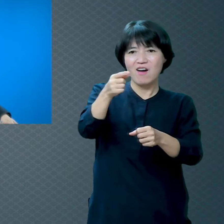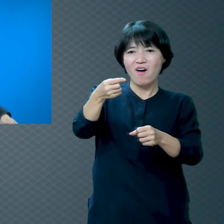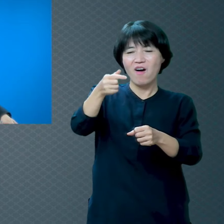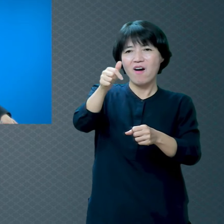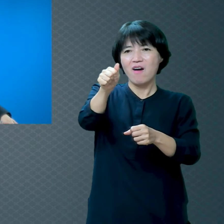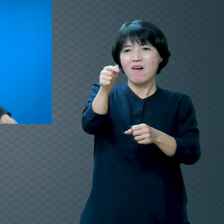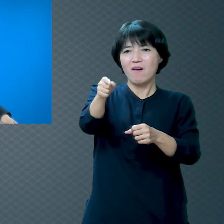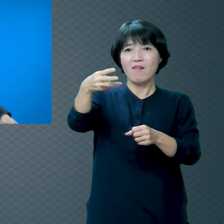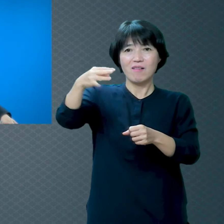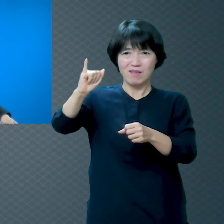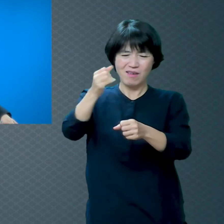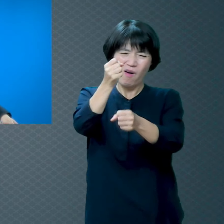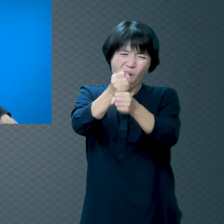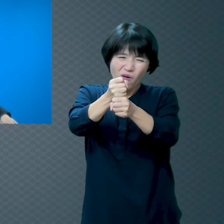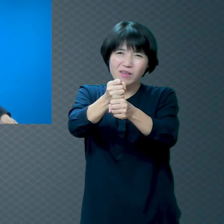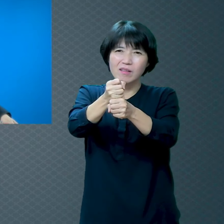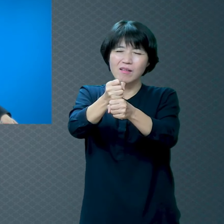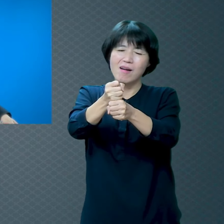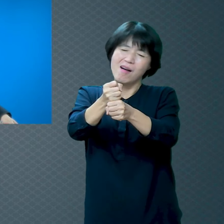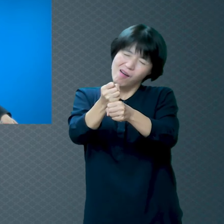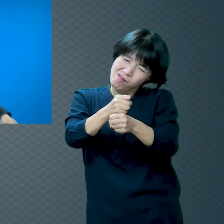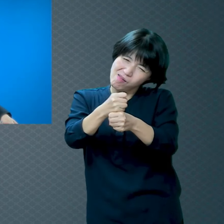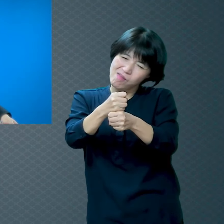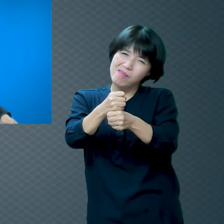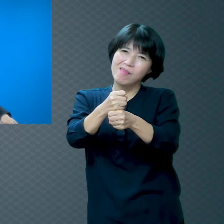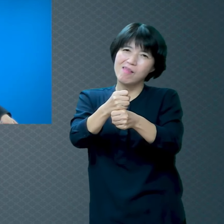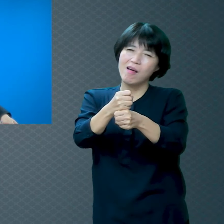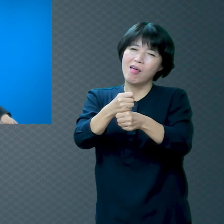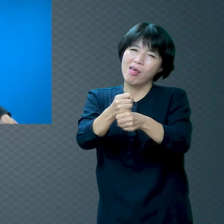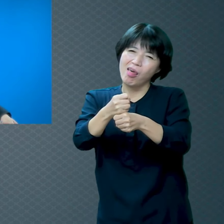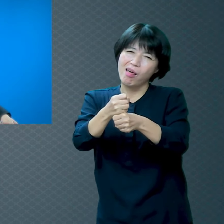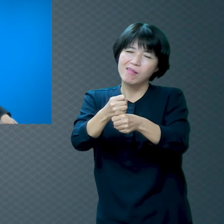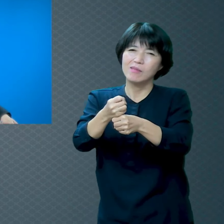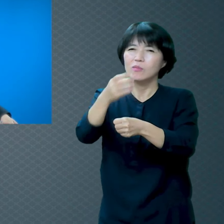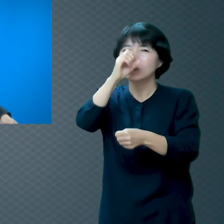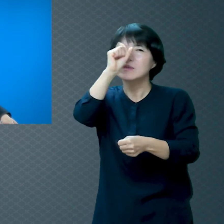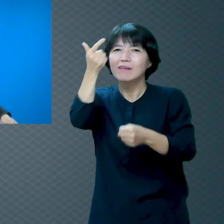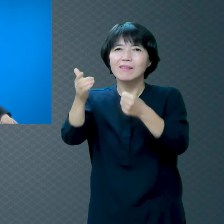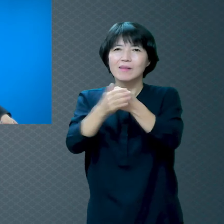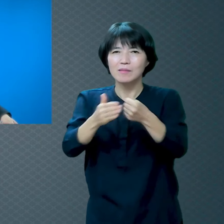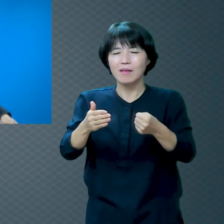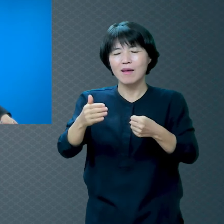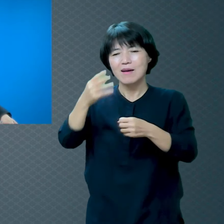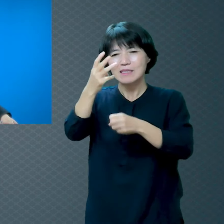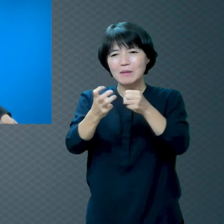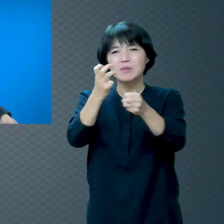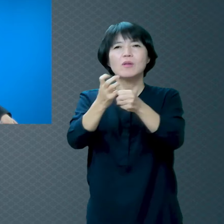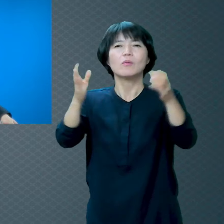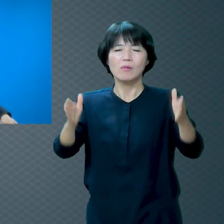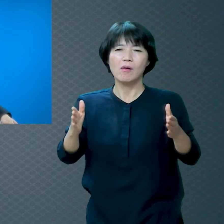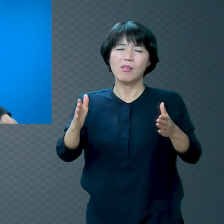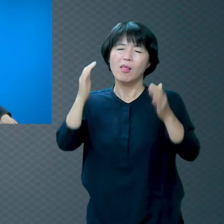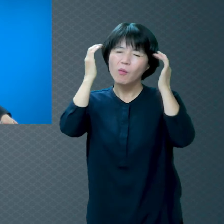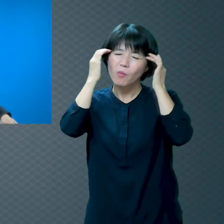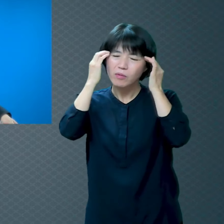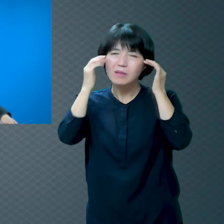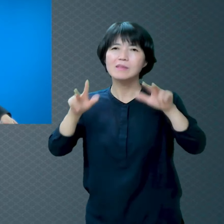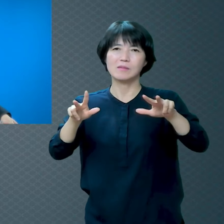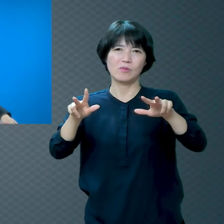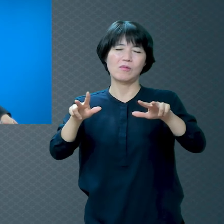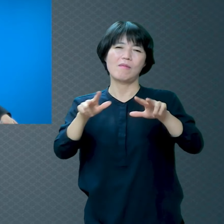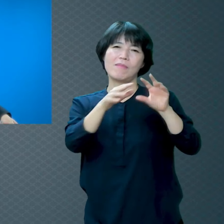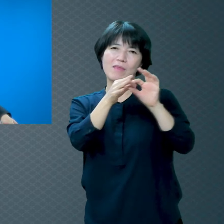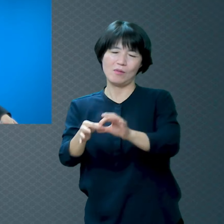겉으로 보면 멀쩡합니다 건강하죠 한 두 시간 설교하고 나면 벌써